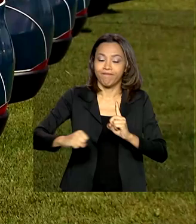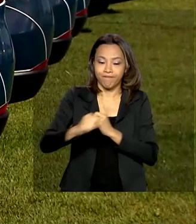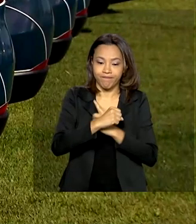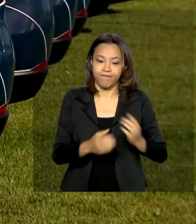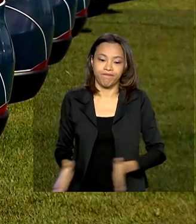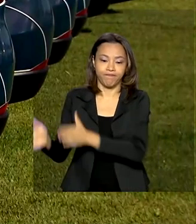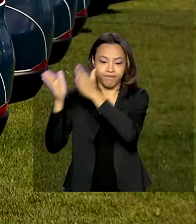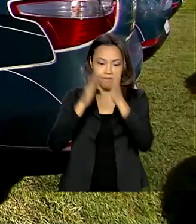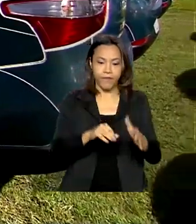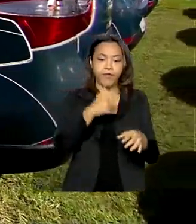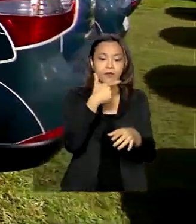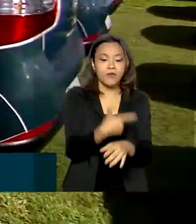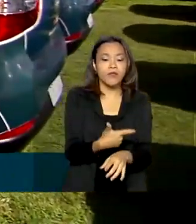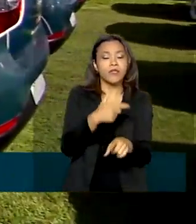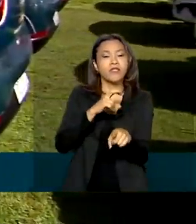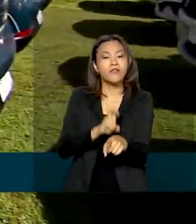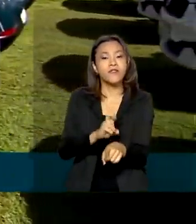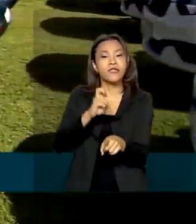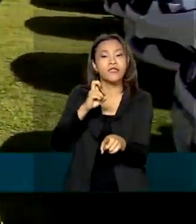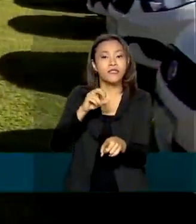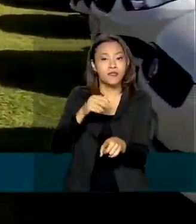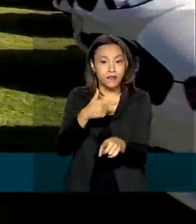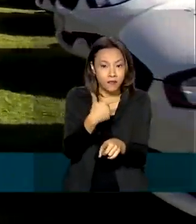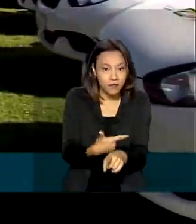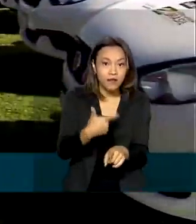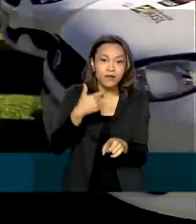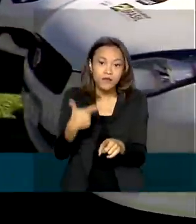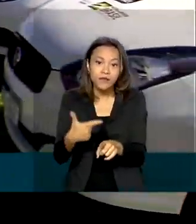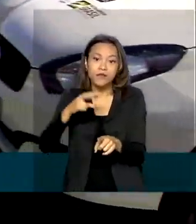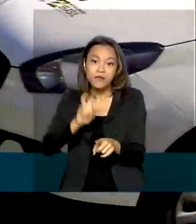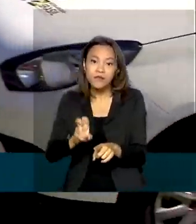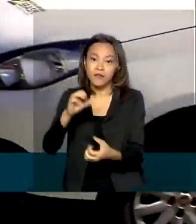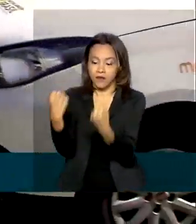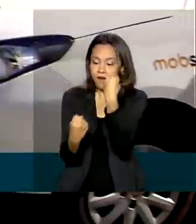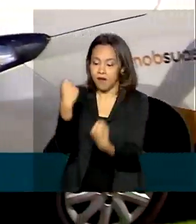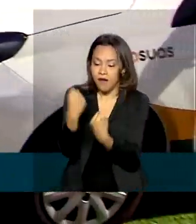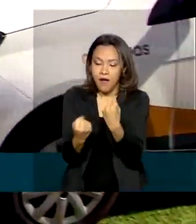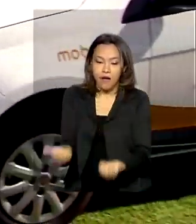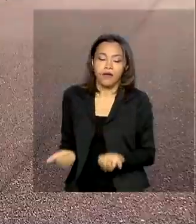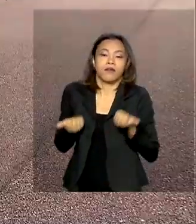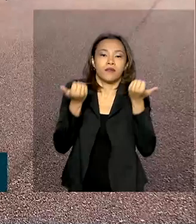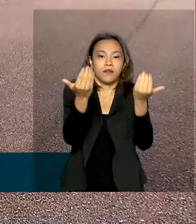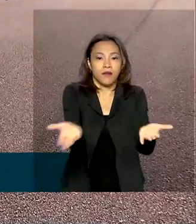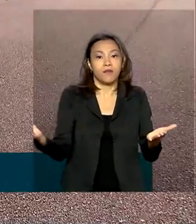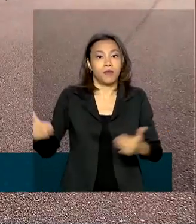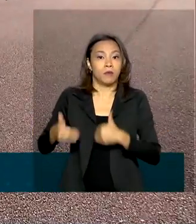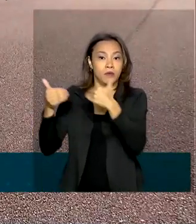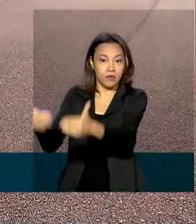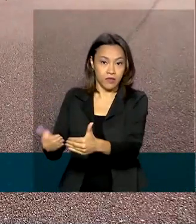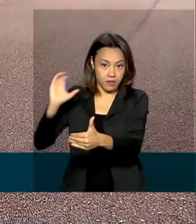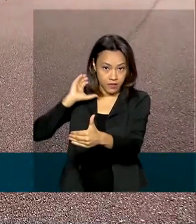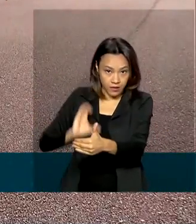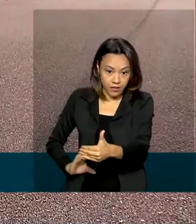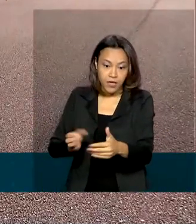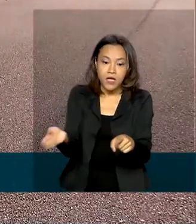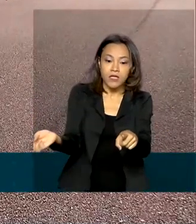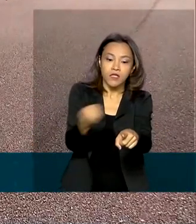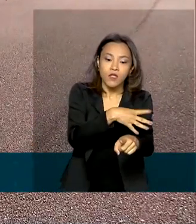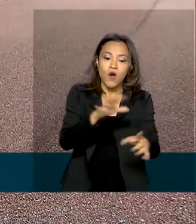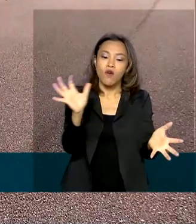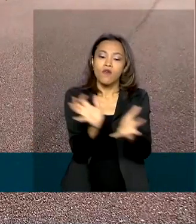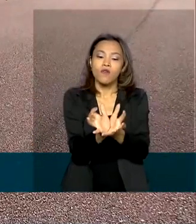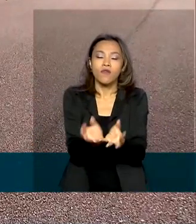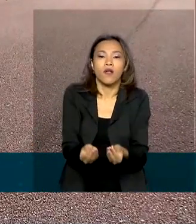225 veículos do Programa de Mobilidade de Assistência Social do Ministério da Cidadania. A nova frota será enviada a